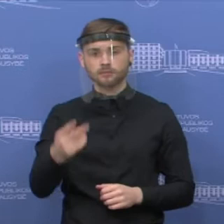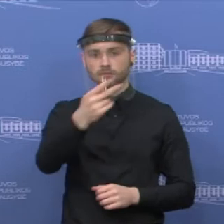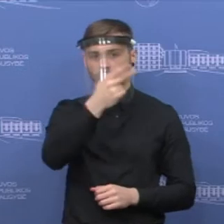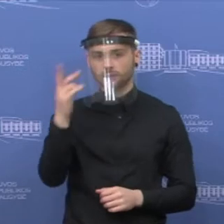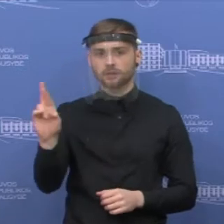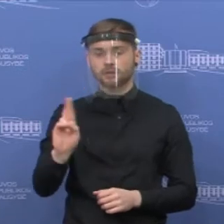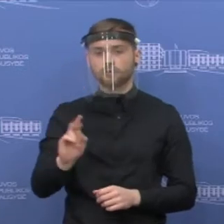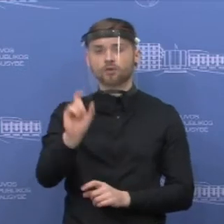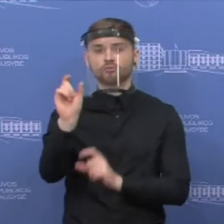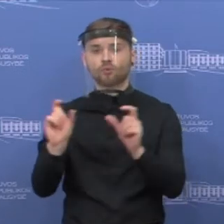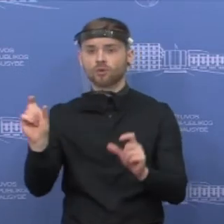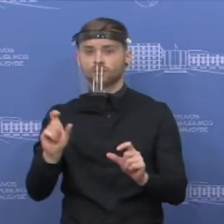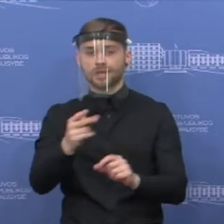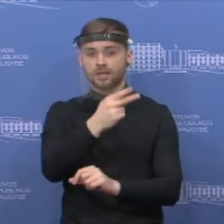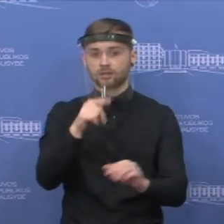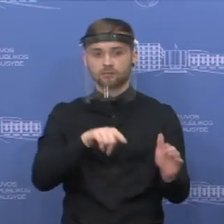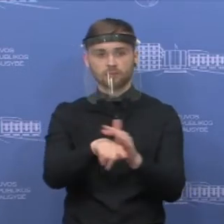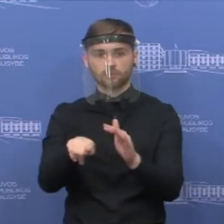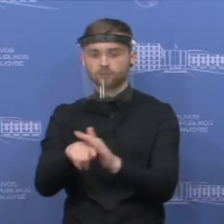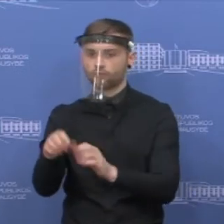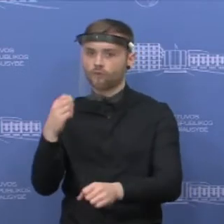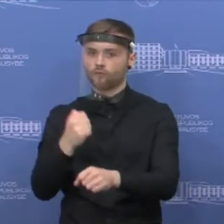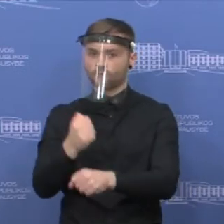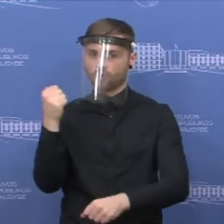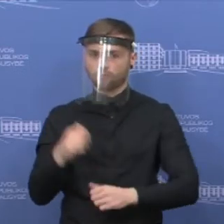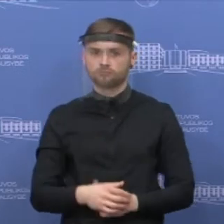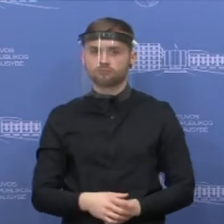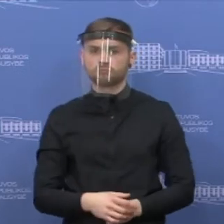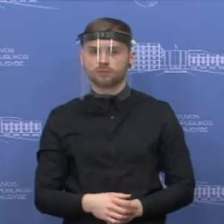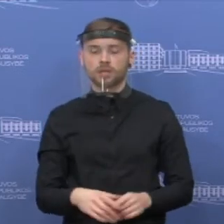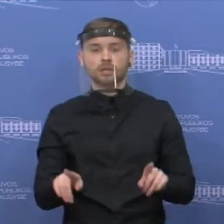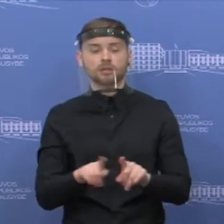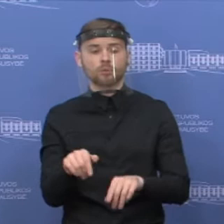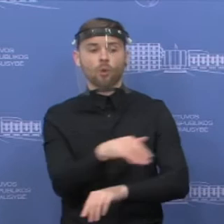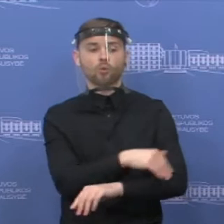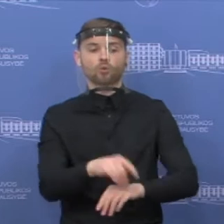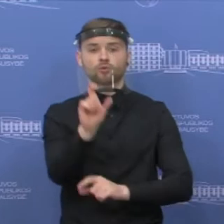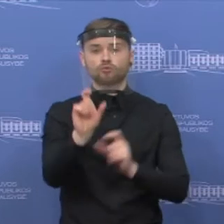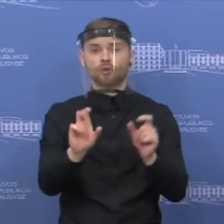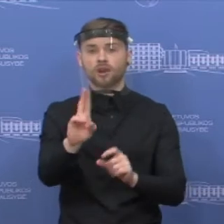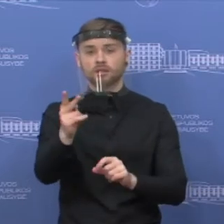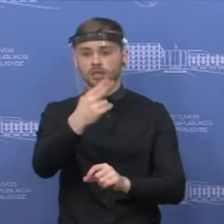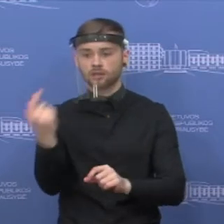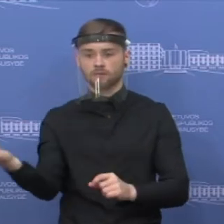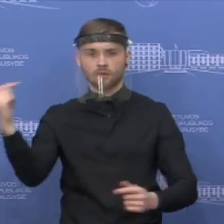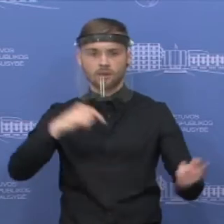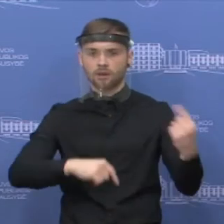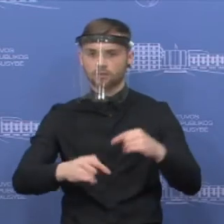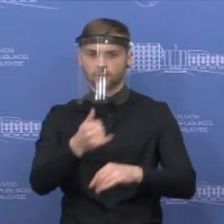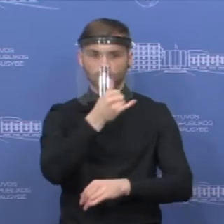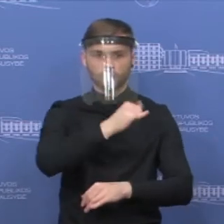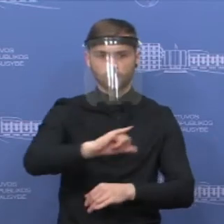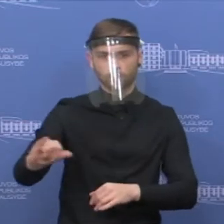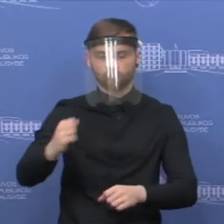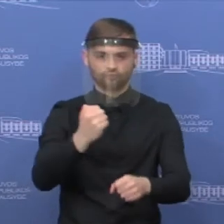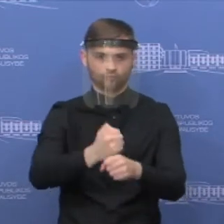Respublikos piliečių išvykimas iš Lietuvos. Taip pogei buvo uždraustas atvykimas užsiniečių Lietuvos Respublikos teritorija. Tai nuo